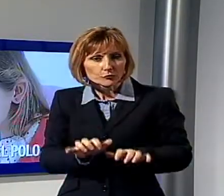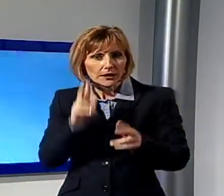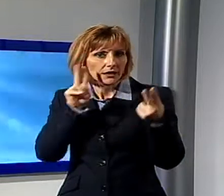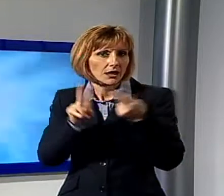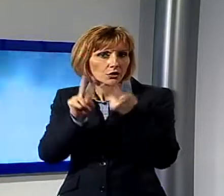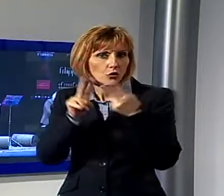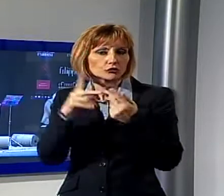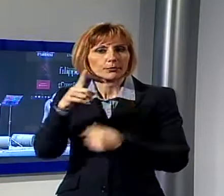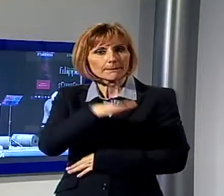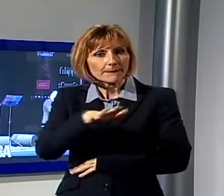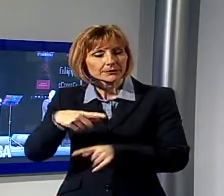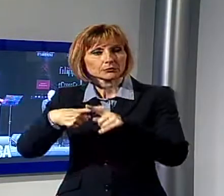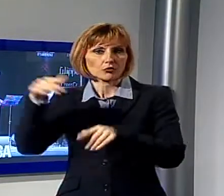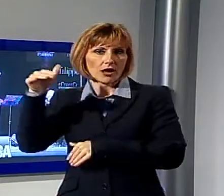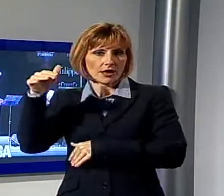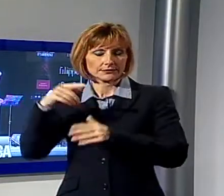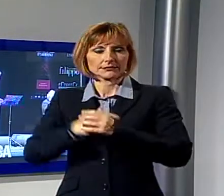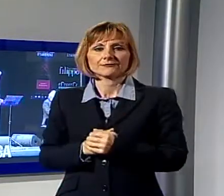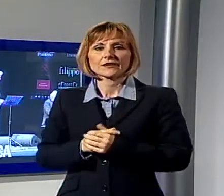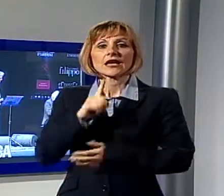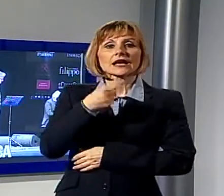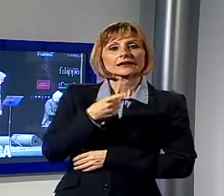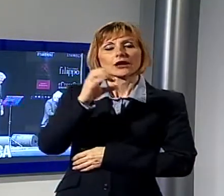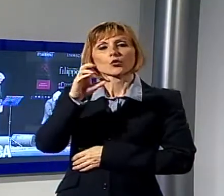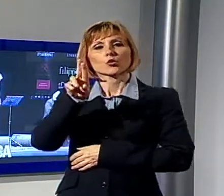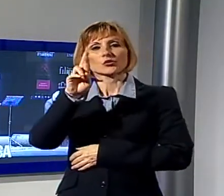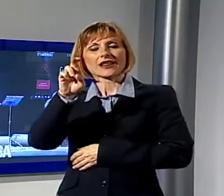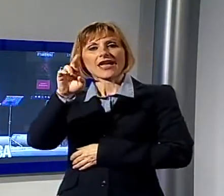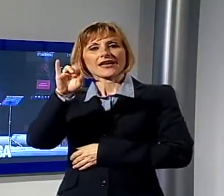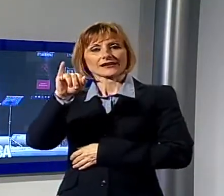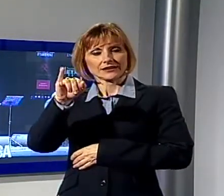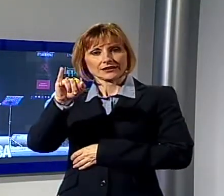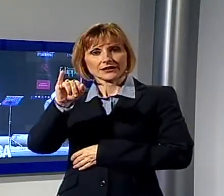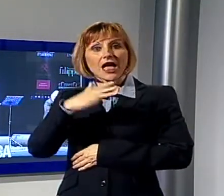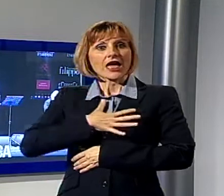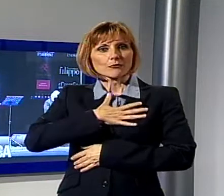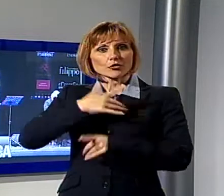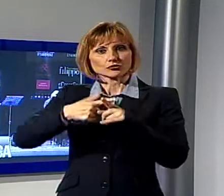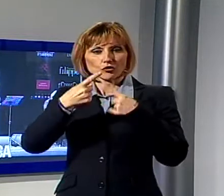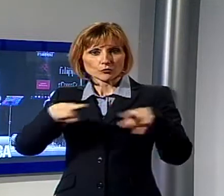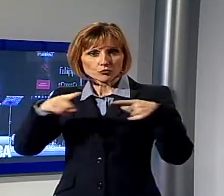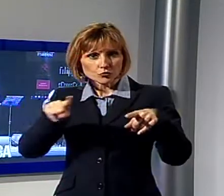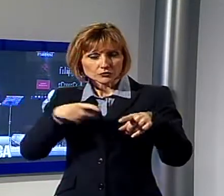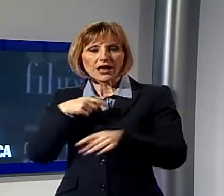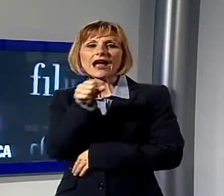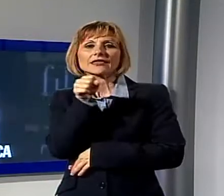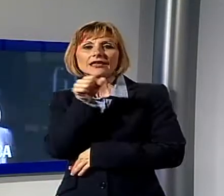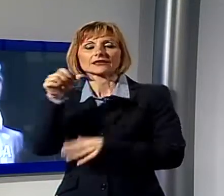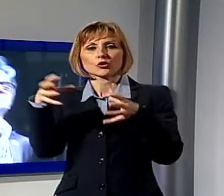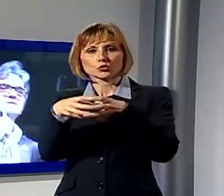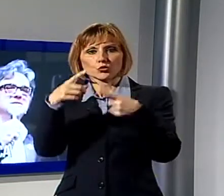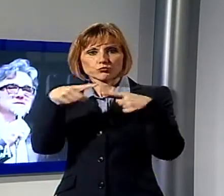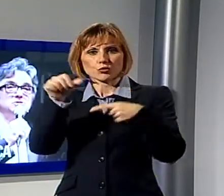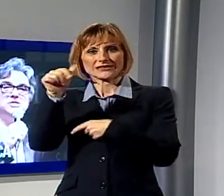ragazzi. Gaetano Curreri, emozioni, musica, la voce degli stadio, autore di tante canzoni di Vasco